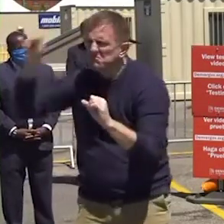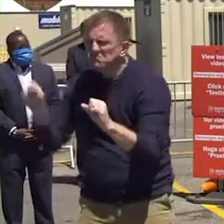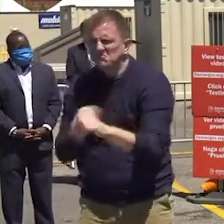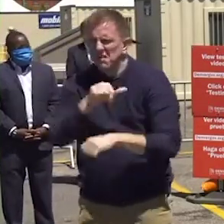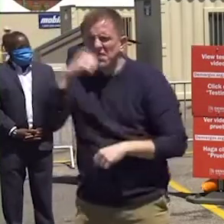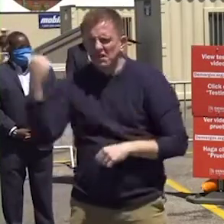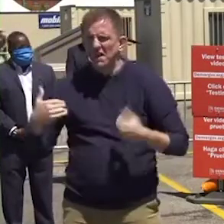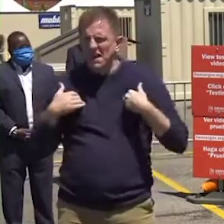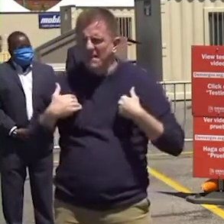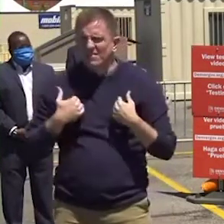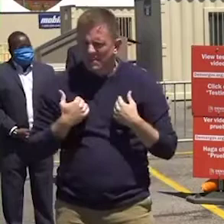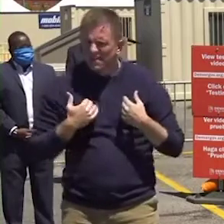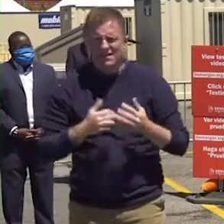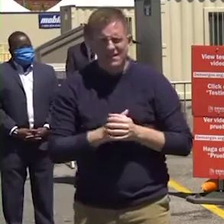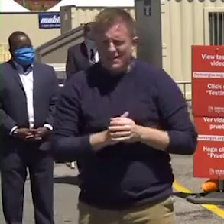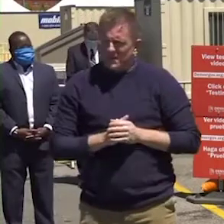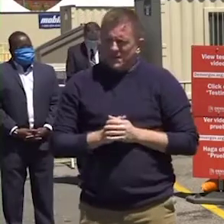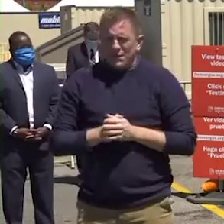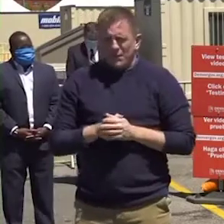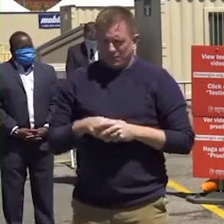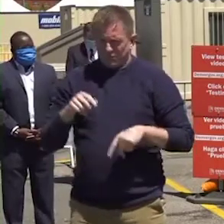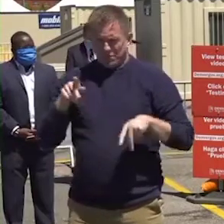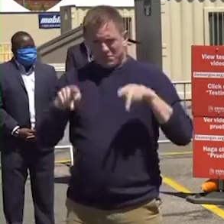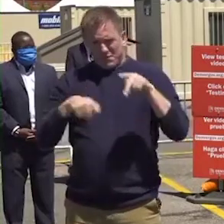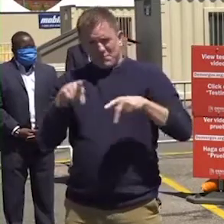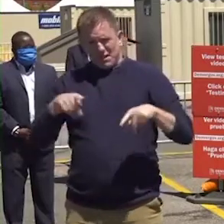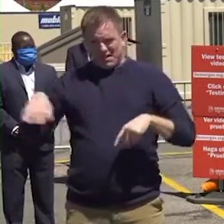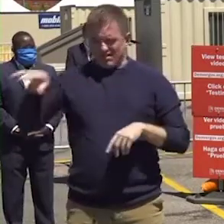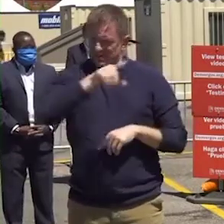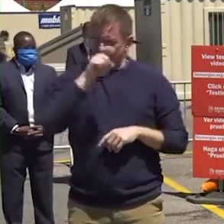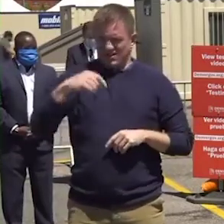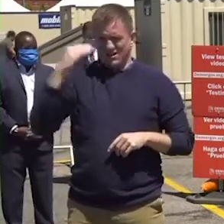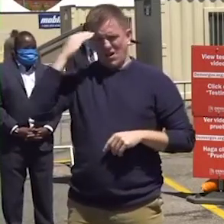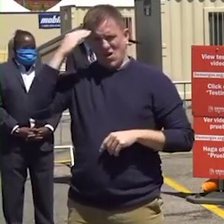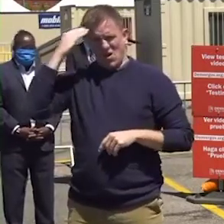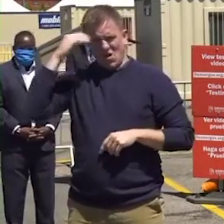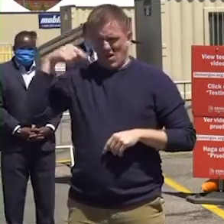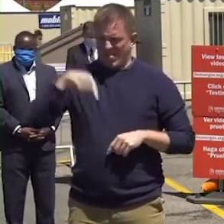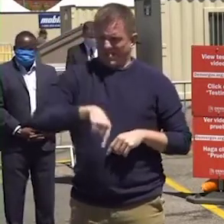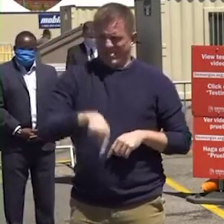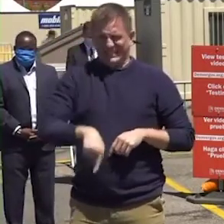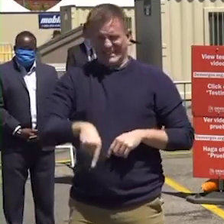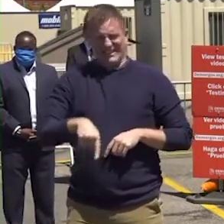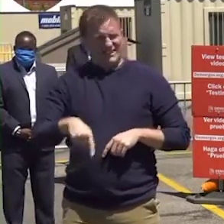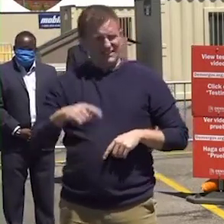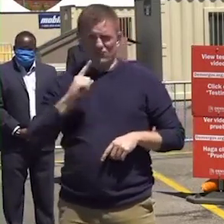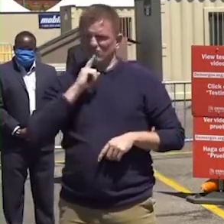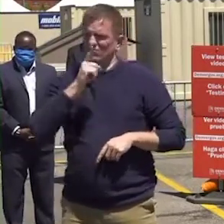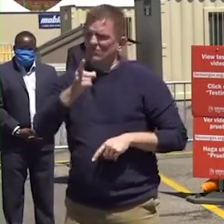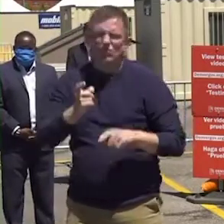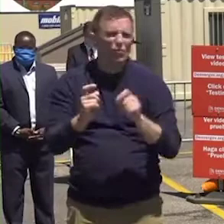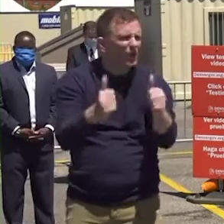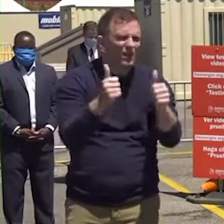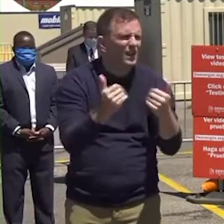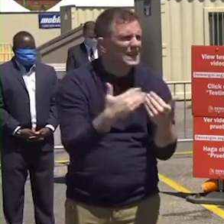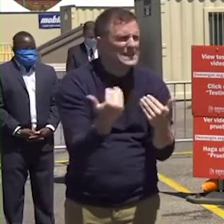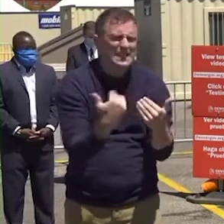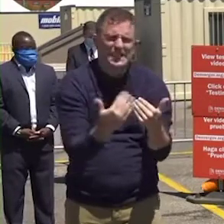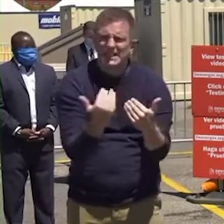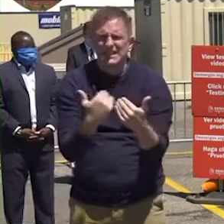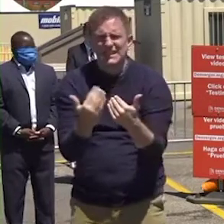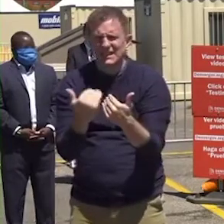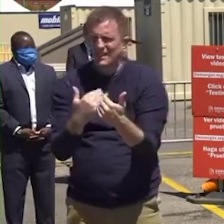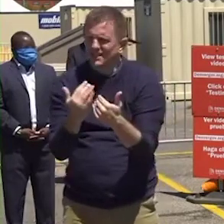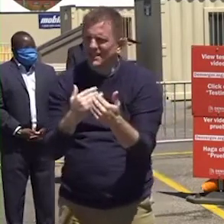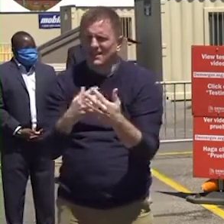fácil y gratis. Rápido, fácil y gratis. Olvida esos días donde veías, esperas de varias horas. Aquí saldrás en 15 o 20